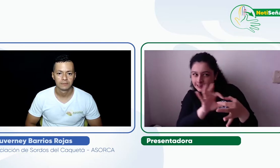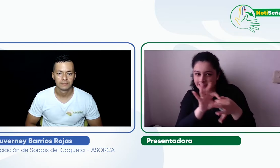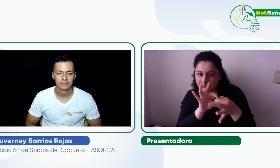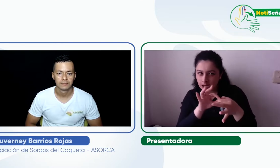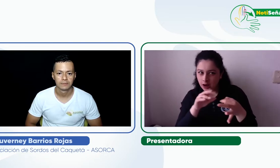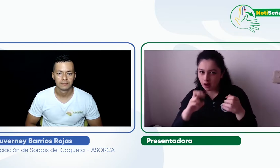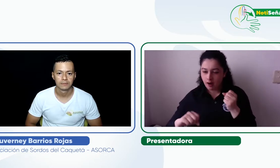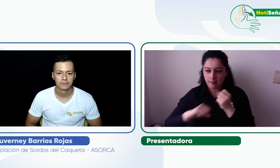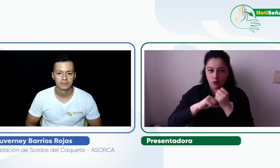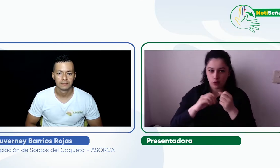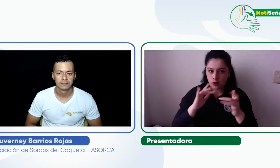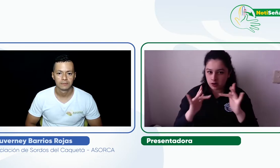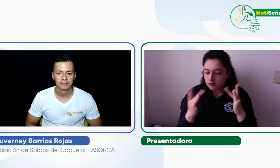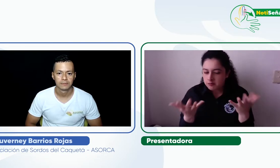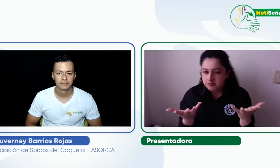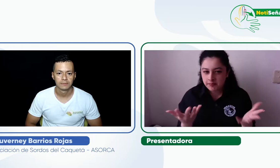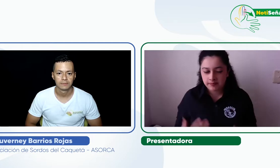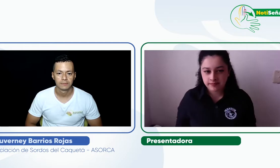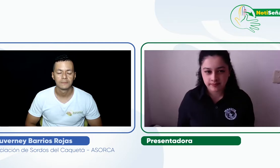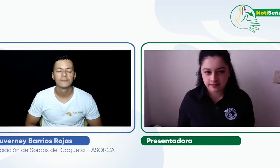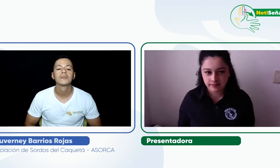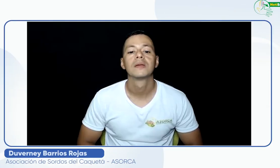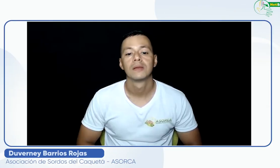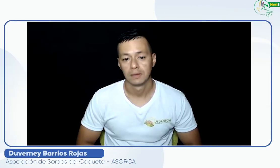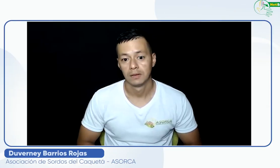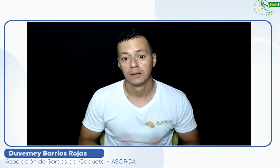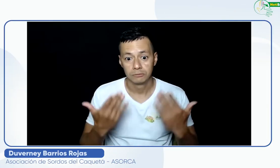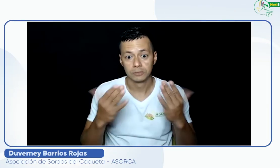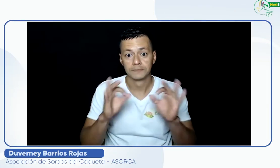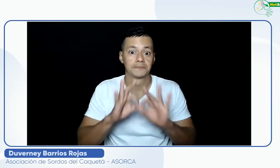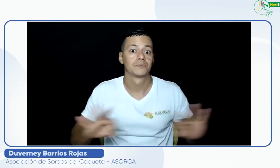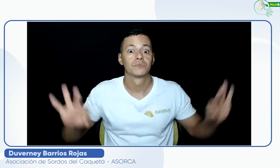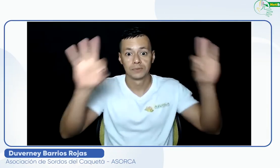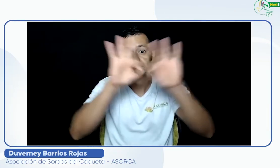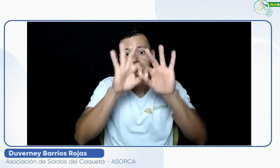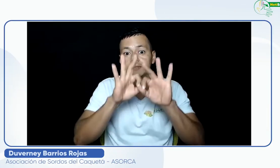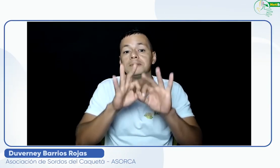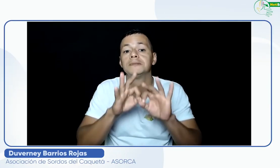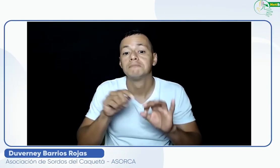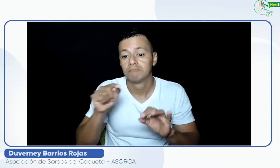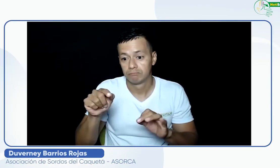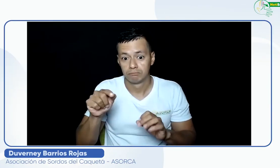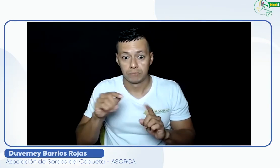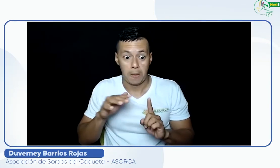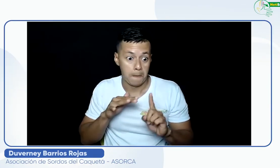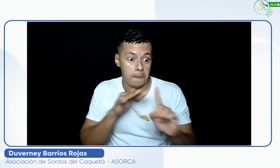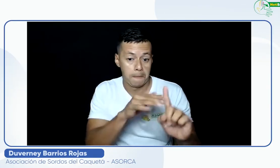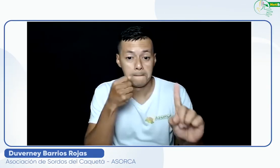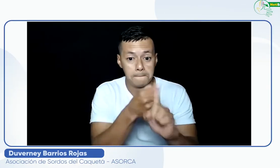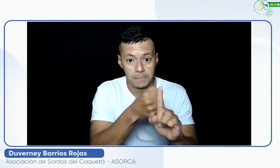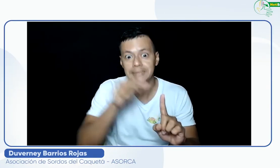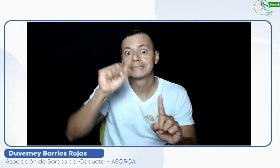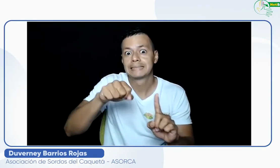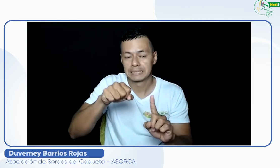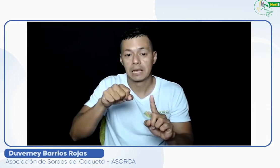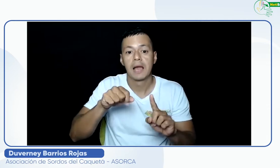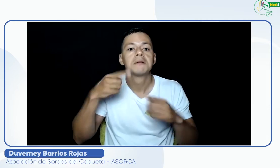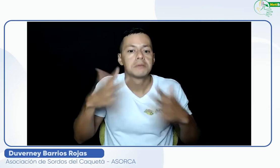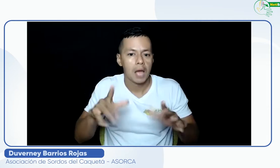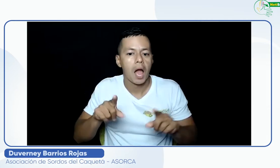herramienta para lograr la comunicación? Ha sido de gran beneficio, ha favorecido las acciones de incidencia, además ordos miembros de la Junta de